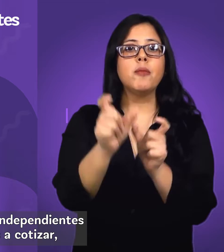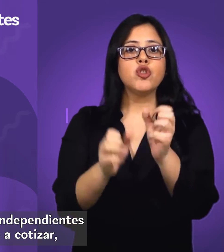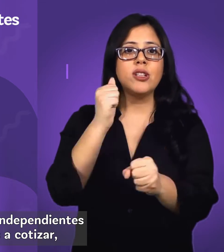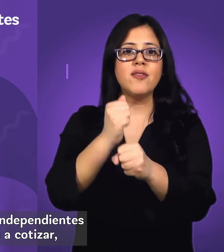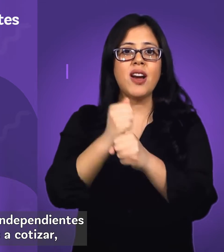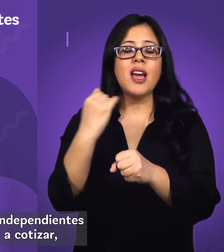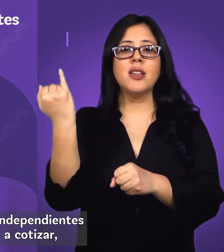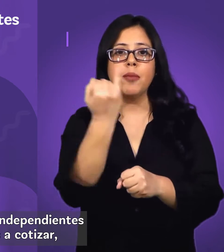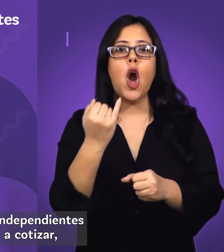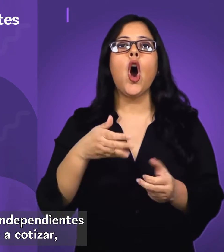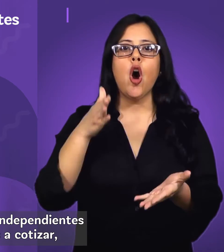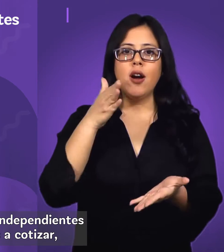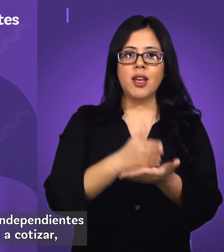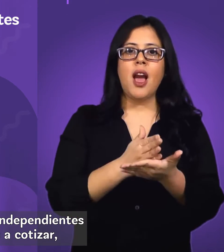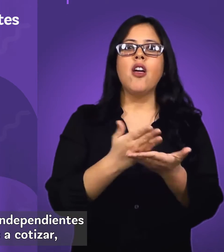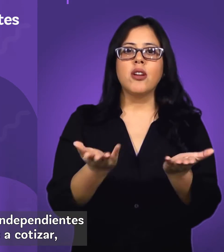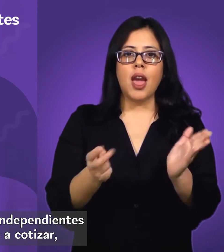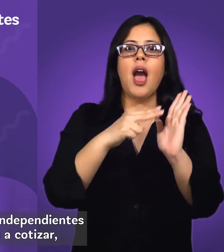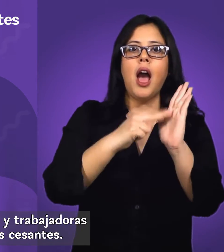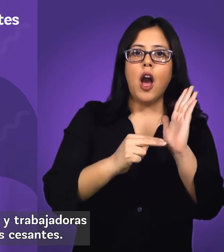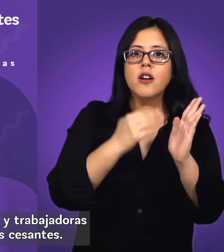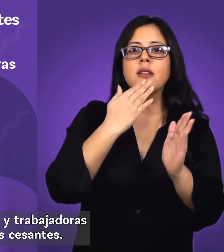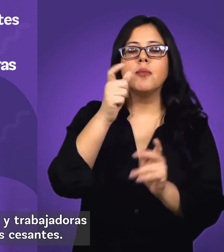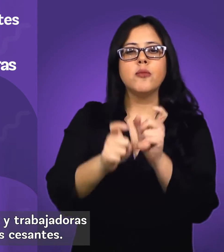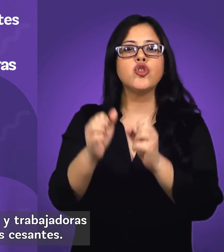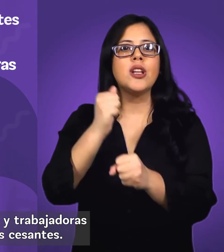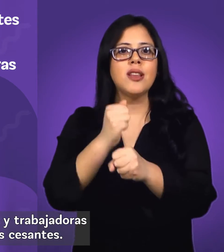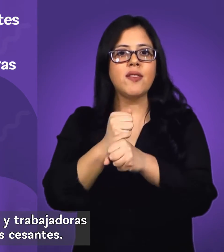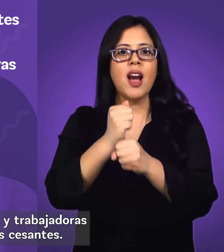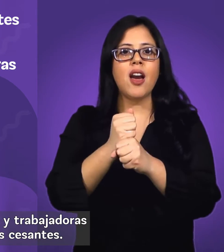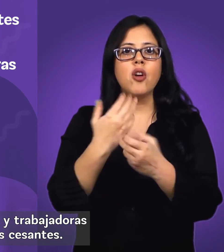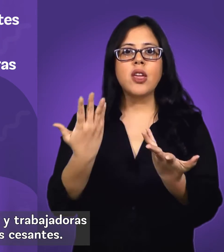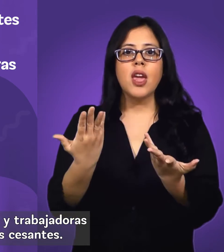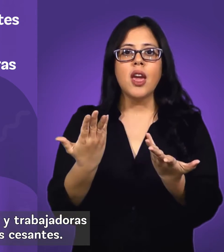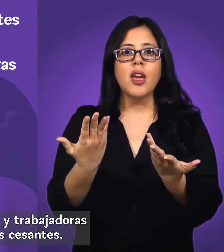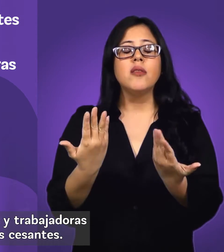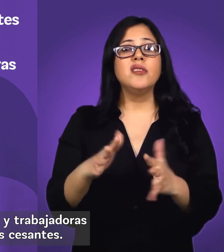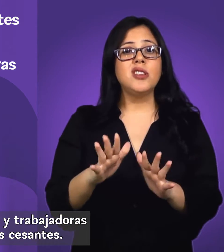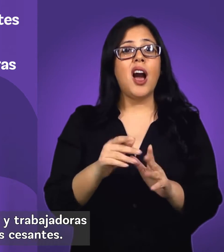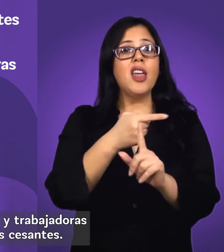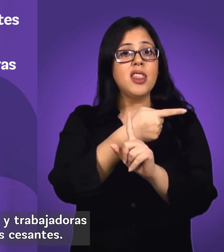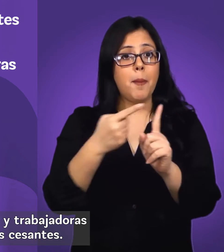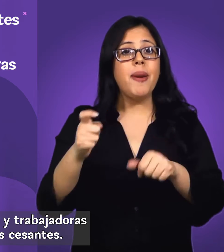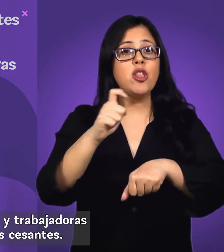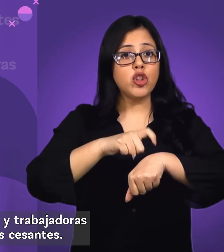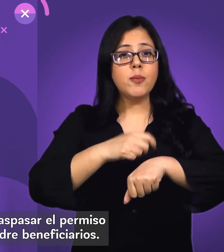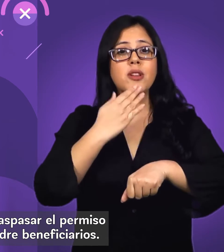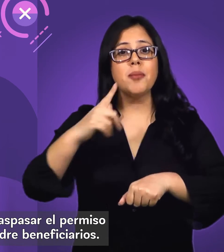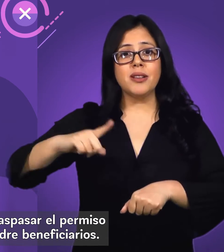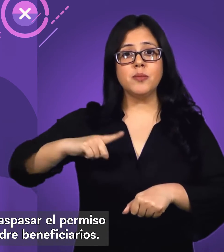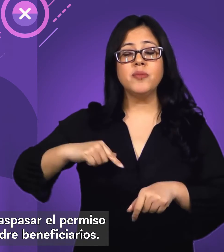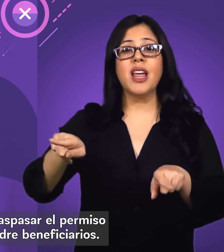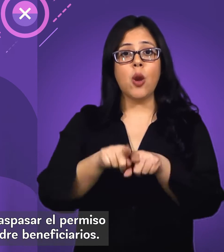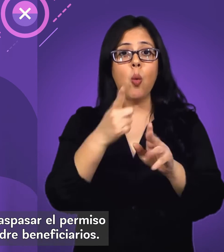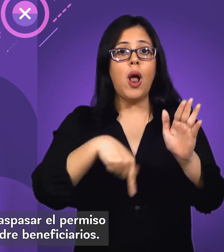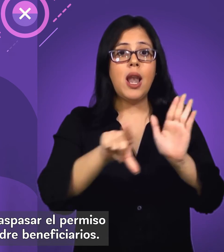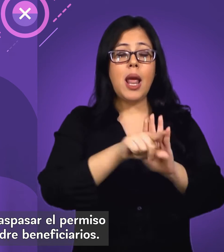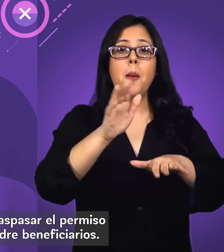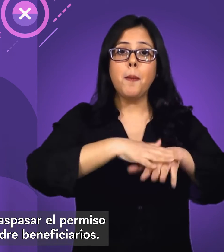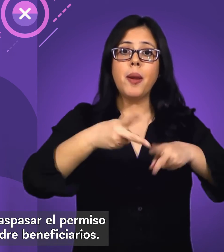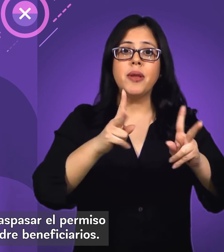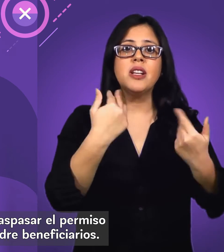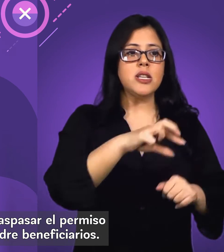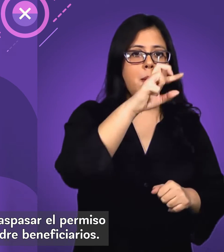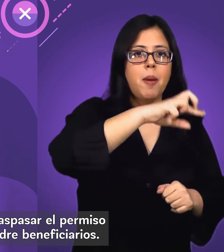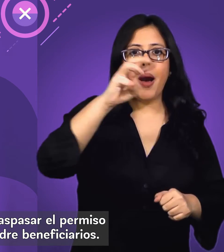trabajadores independientes obligados a cotizar y trabajadores y trabajadoras temporales cesantes. La ley permite traspasar el